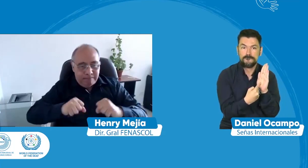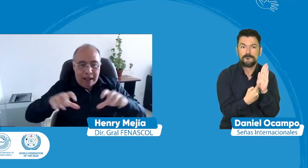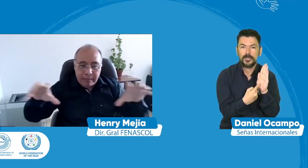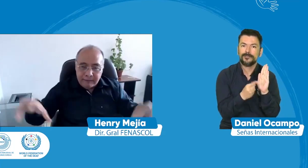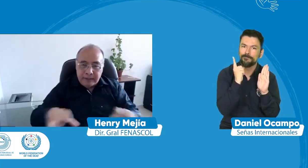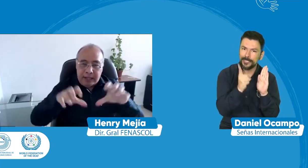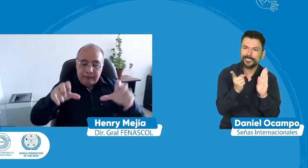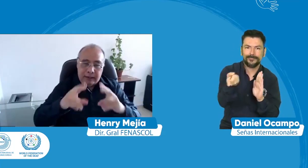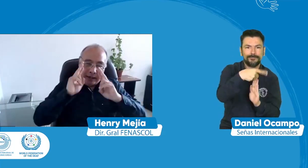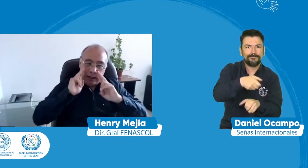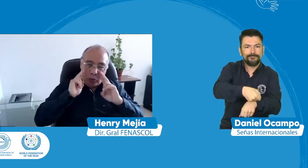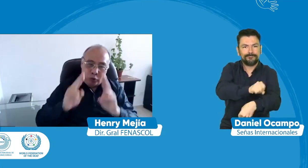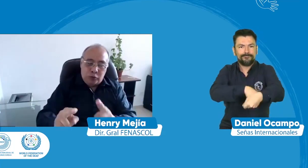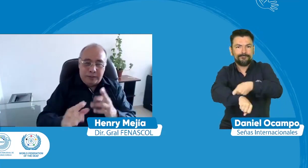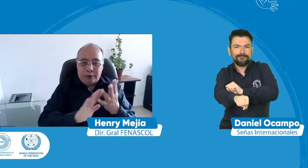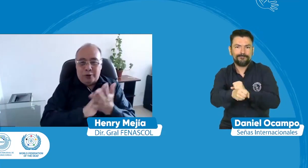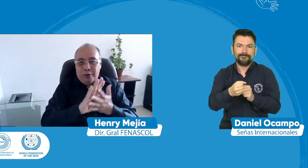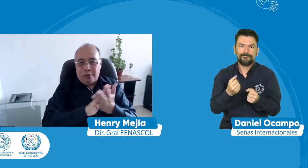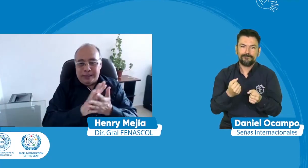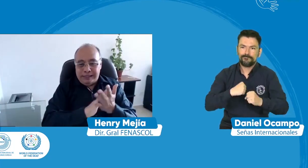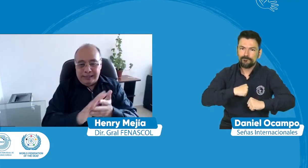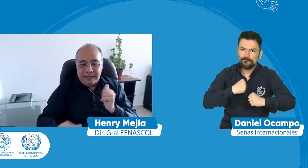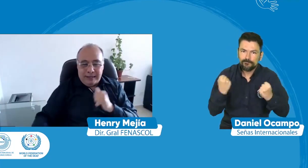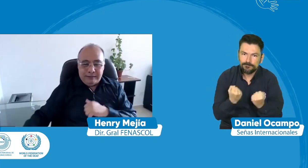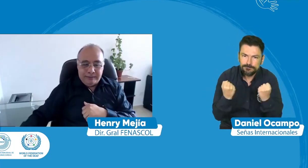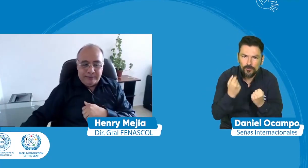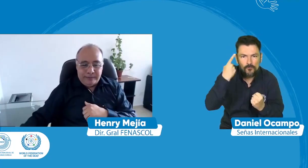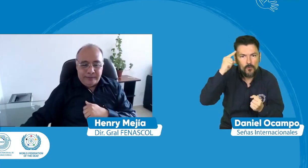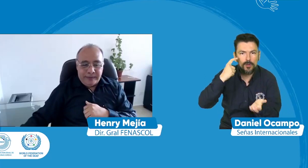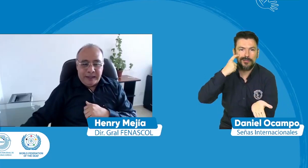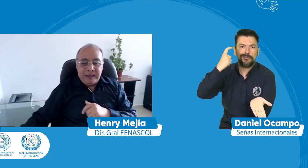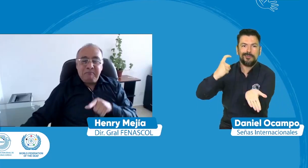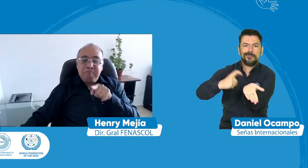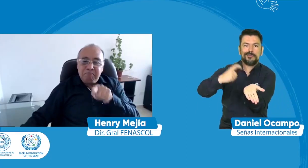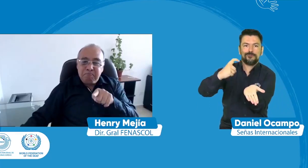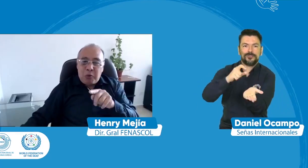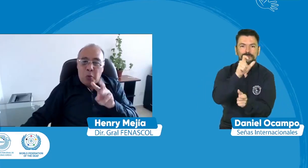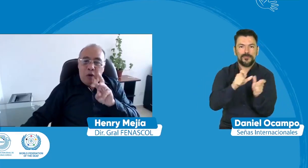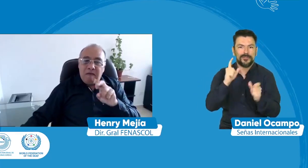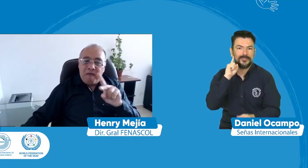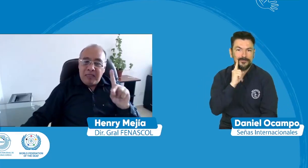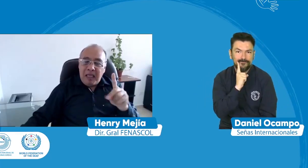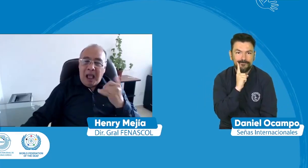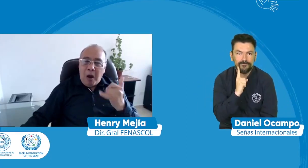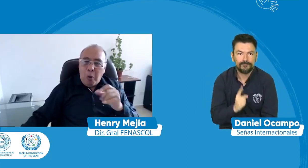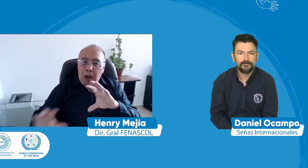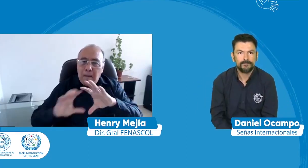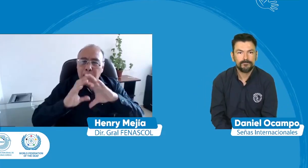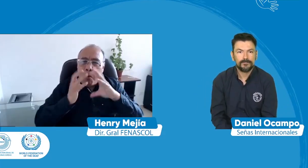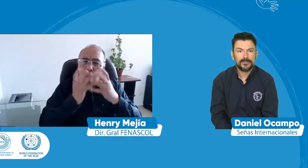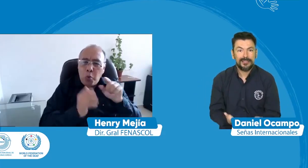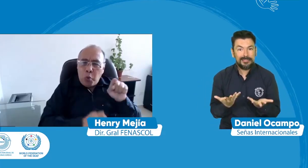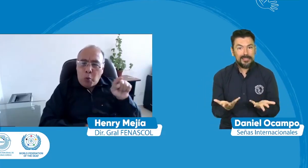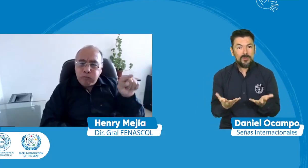señas se reconoce la lengua de señas colombiana entonces tenemos este trabajo y esta acción para reconocer la lengua de señas colombiana